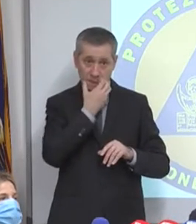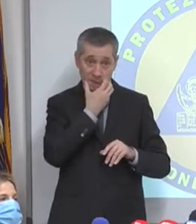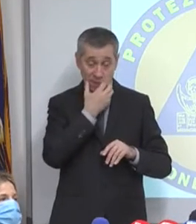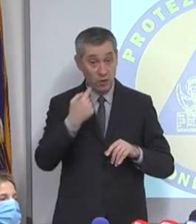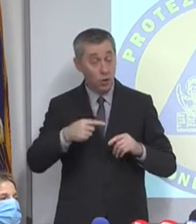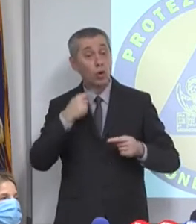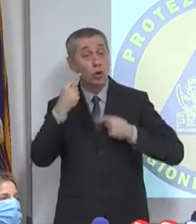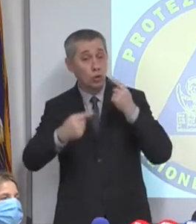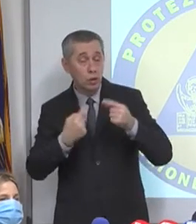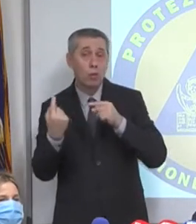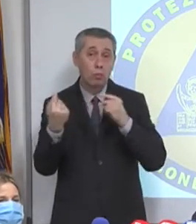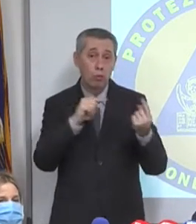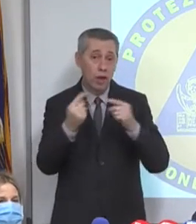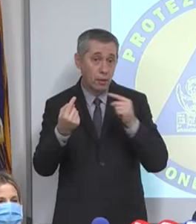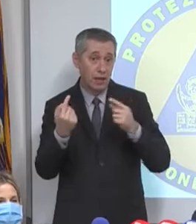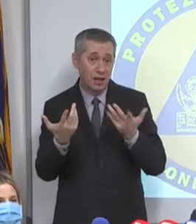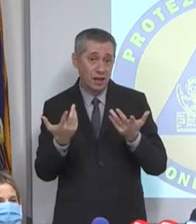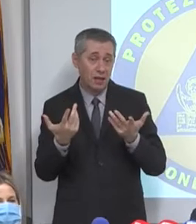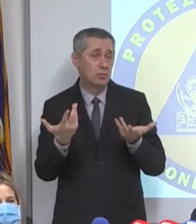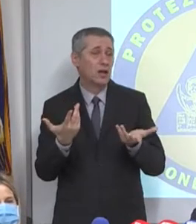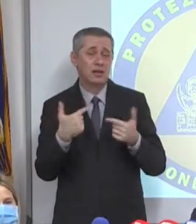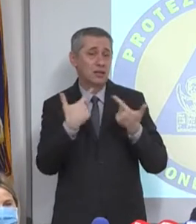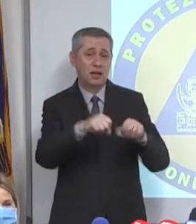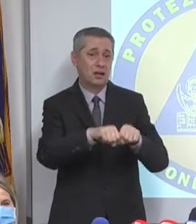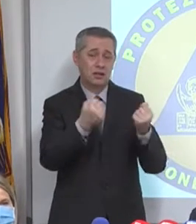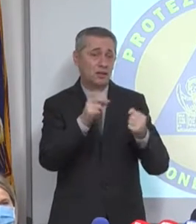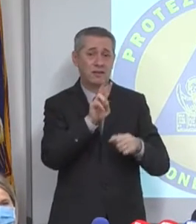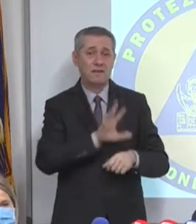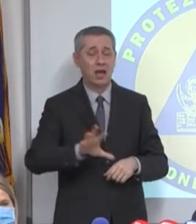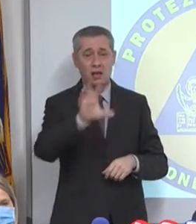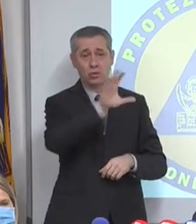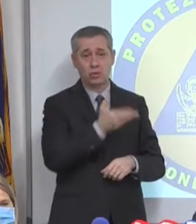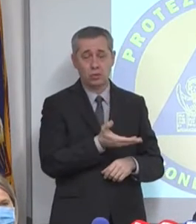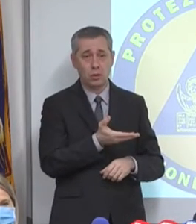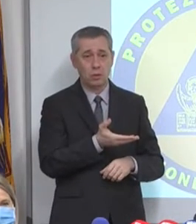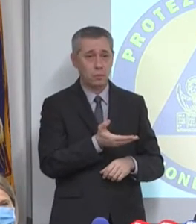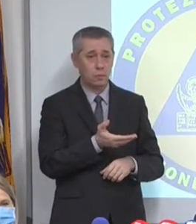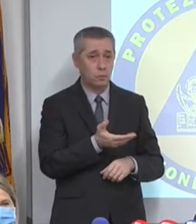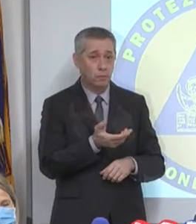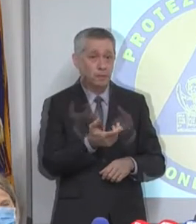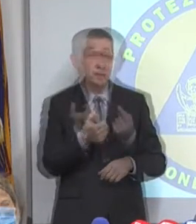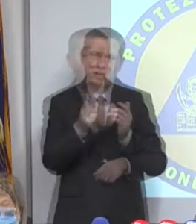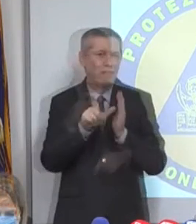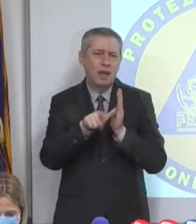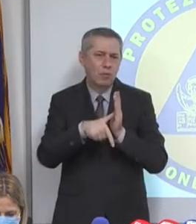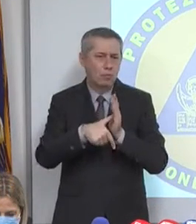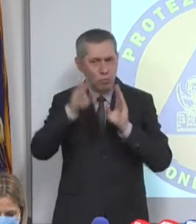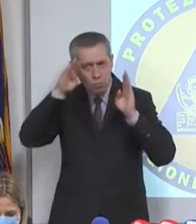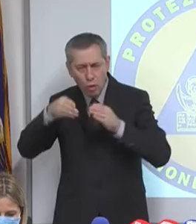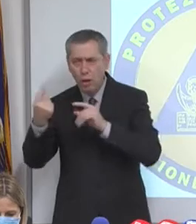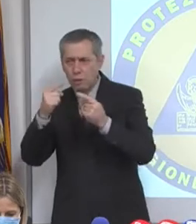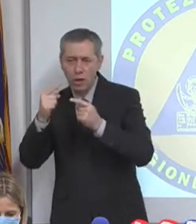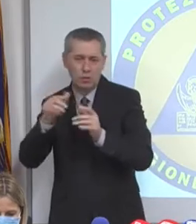polemiche che ha il Veneto, che non si merita, siano dettate dal fatto che qui c'è qualcuno che gode del grande consenso da parte di Veneti. A quelli